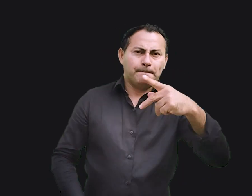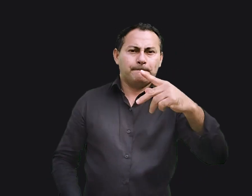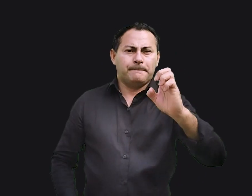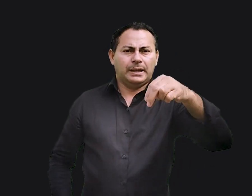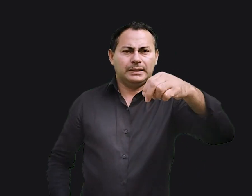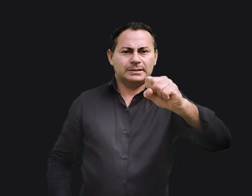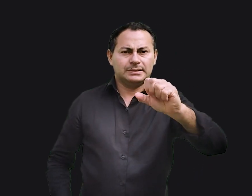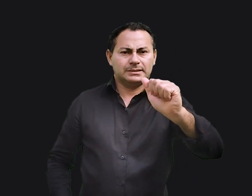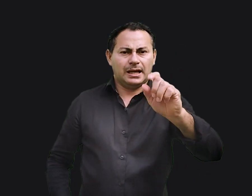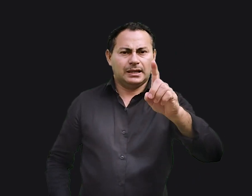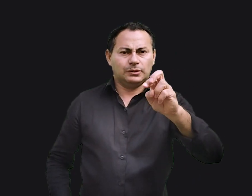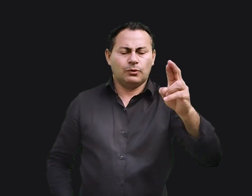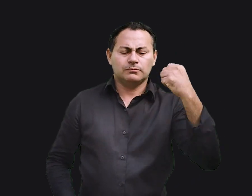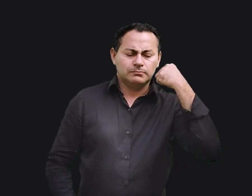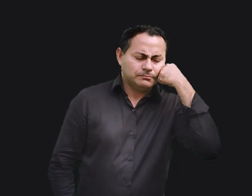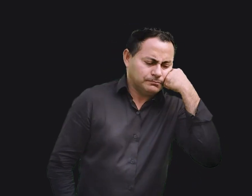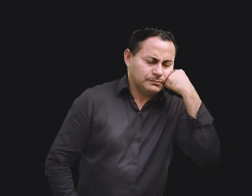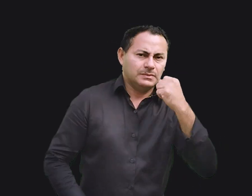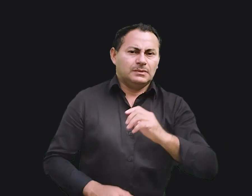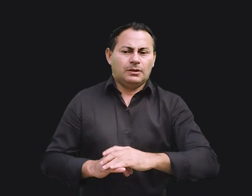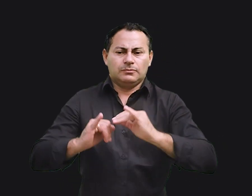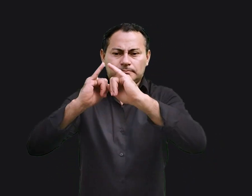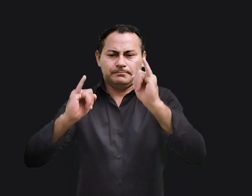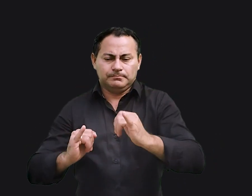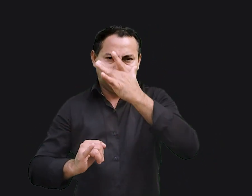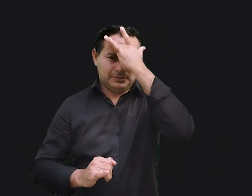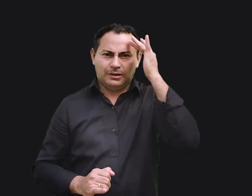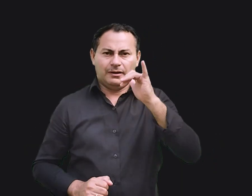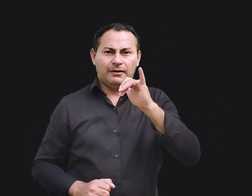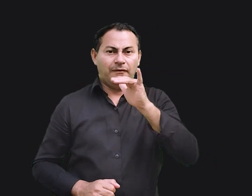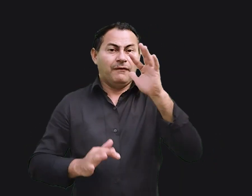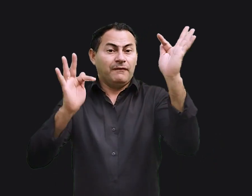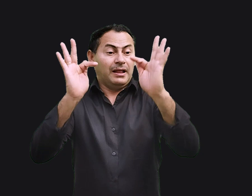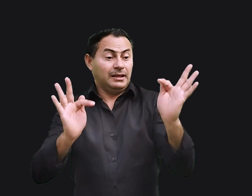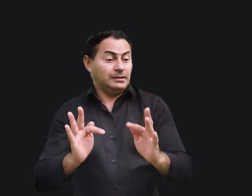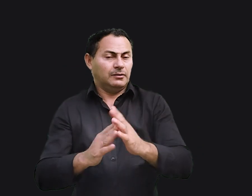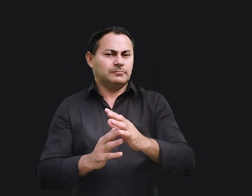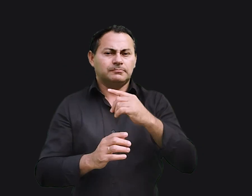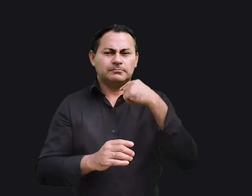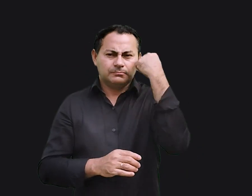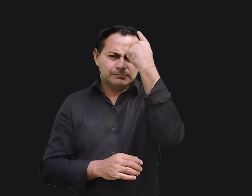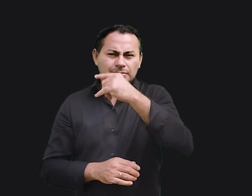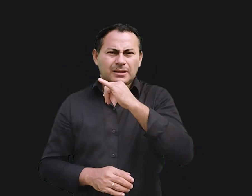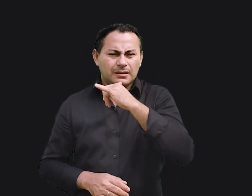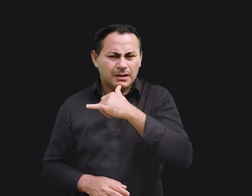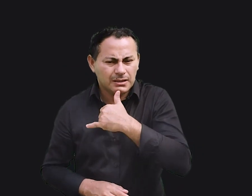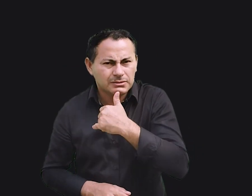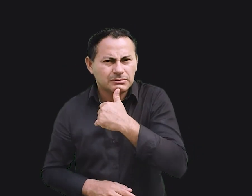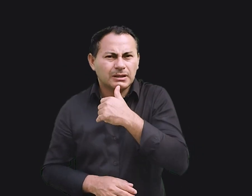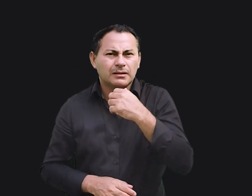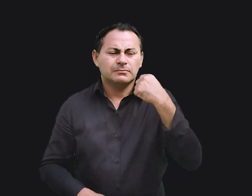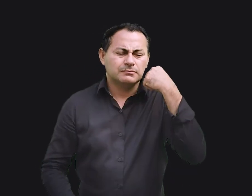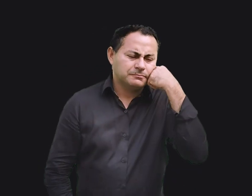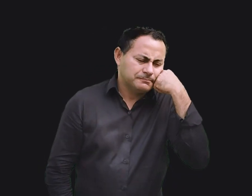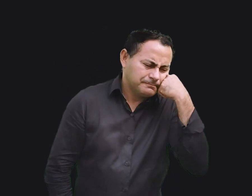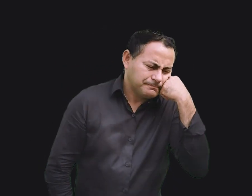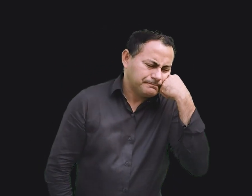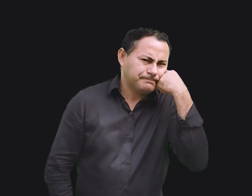O pensador não é a imagem de uma pessoa feliz. A escultura tem uma aparência apática e entediada.